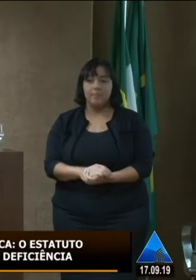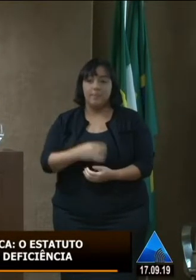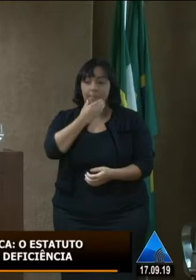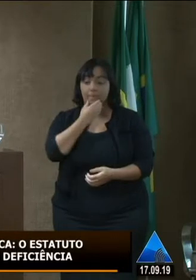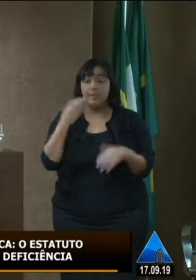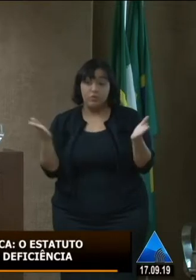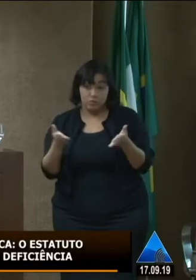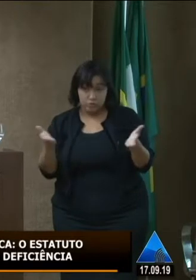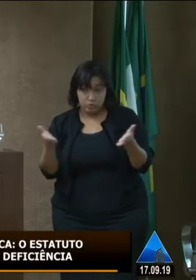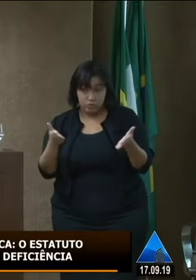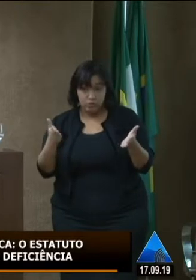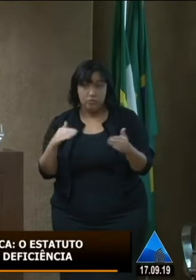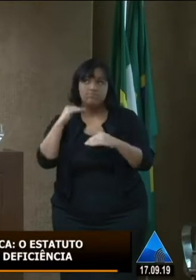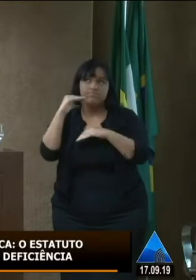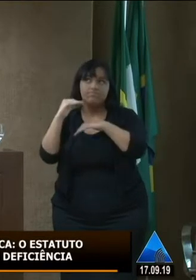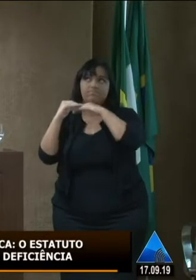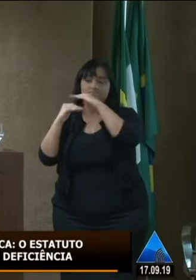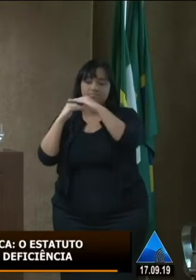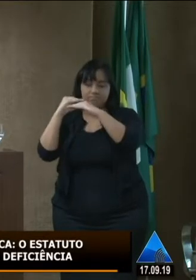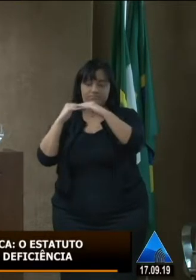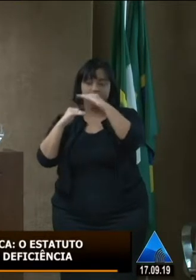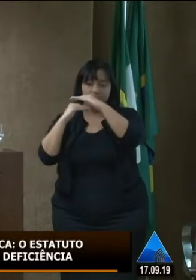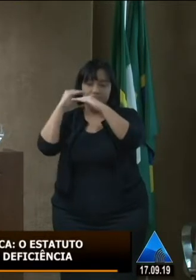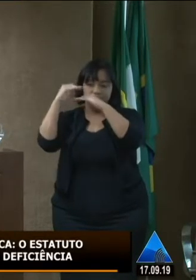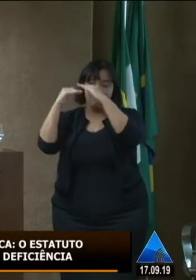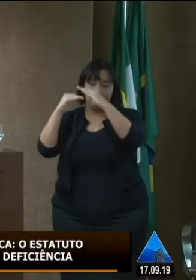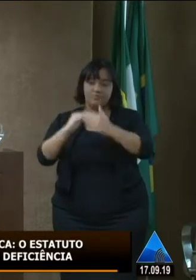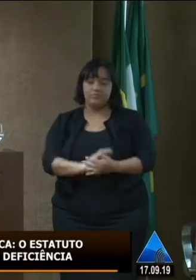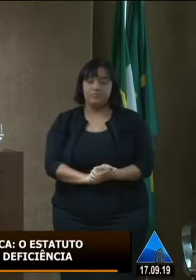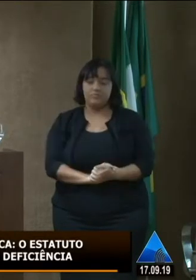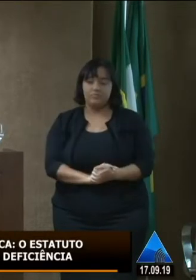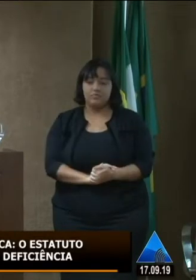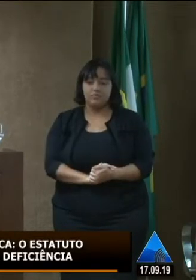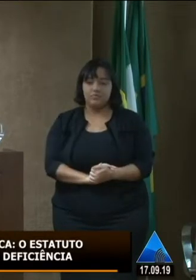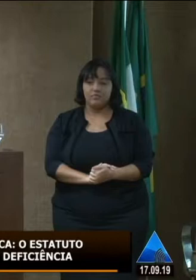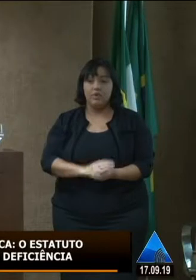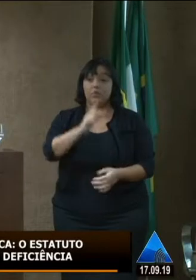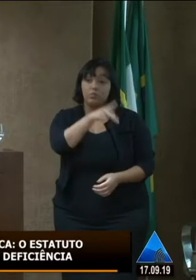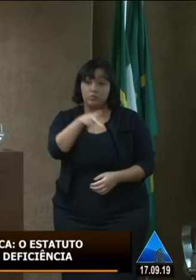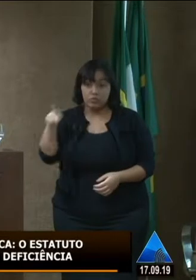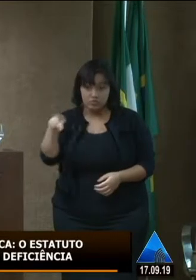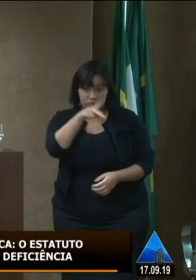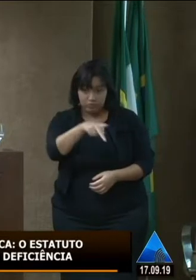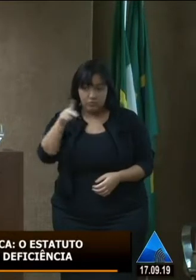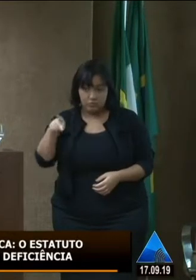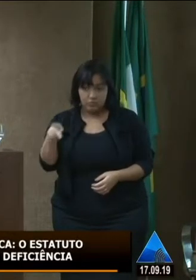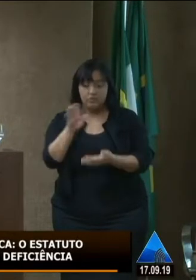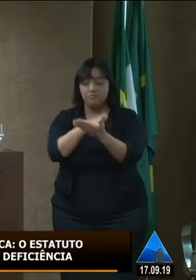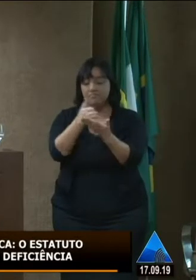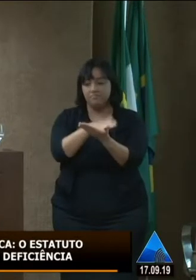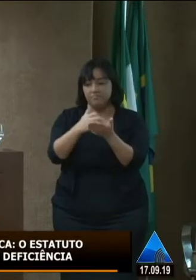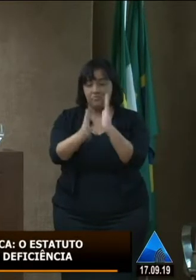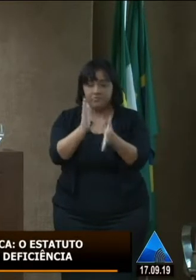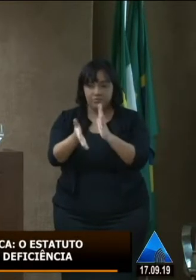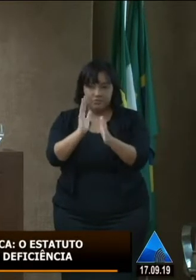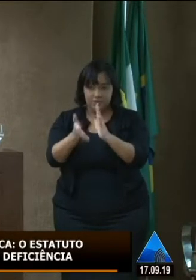alcançamos uma conquista considerada que são os professores tradutores intérpretes de livros